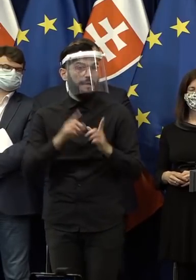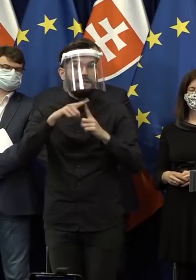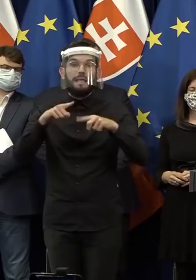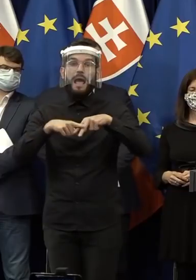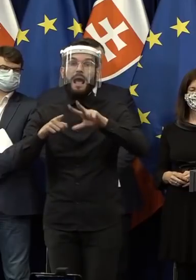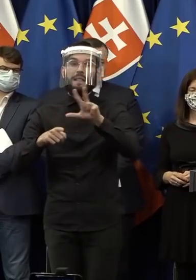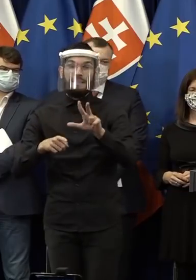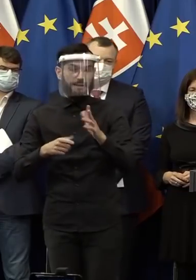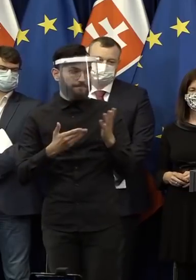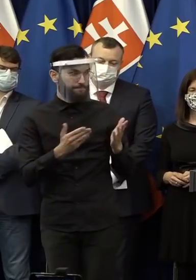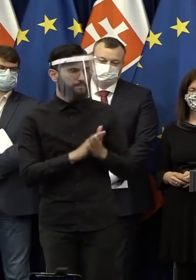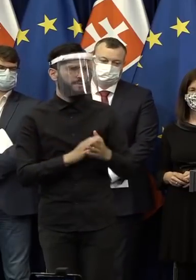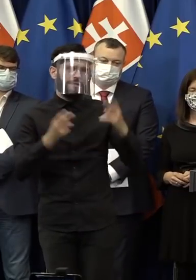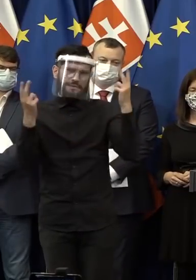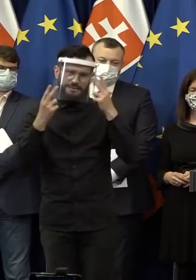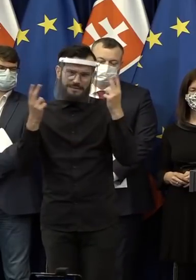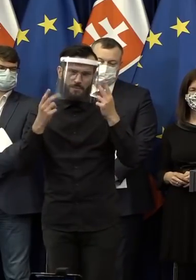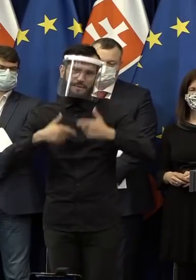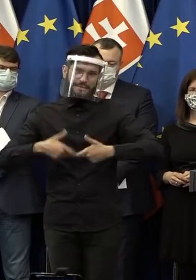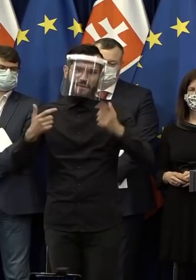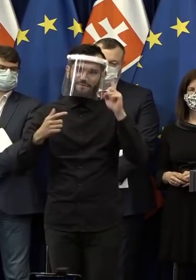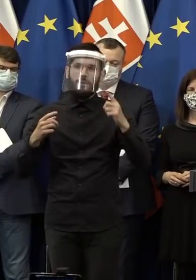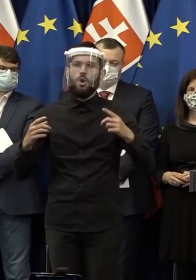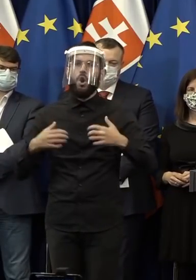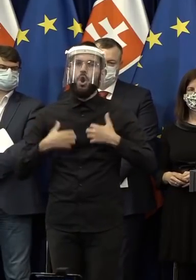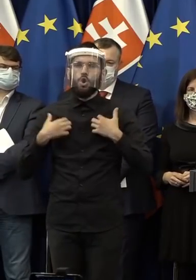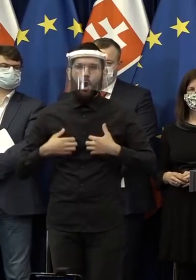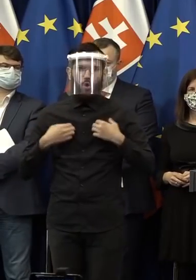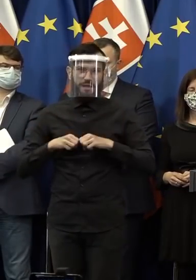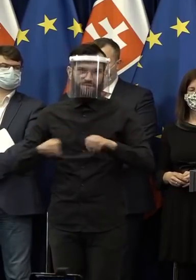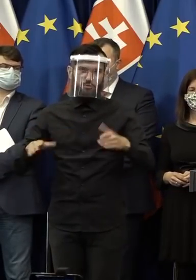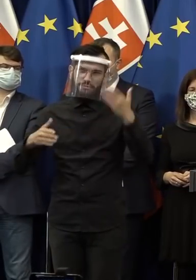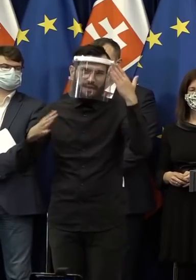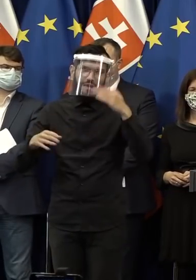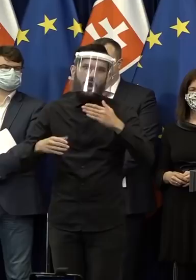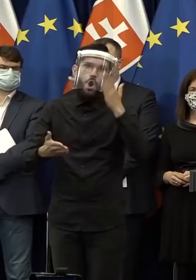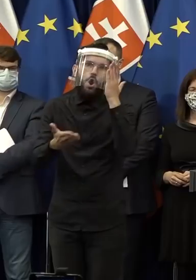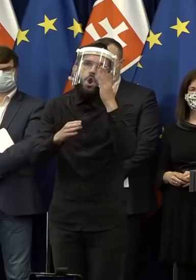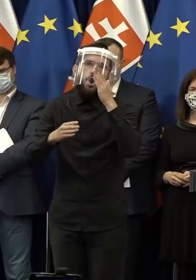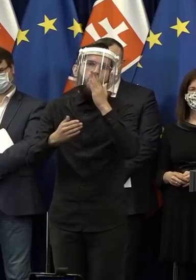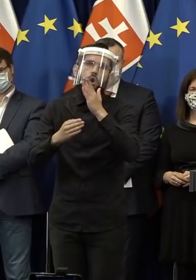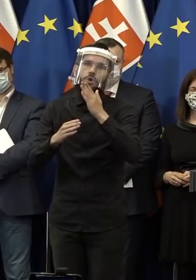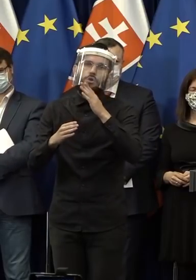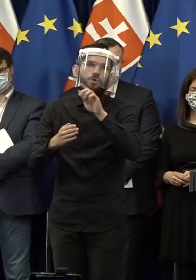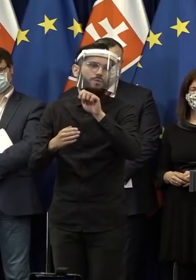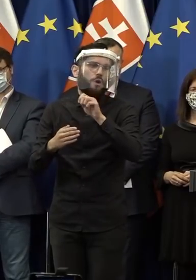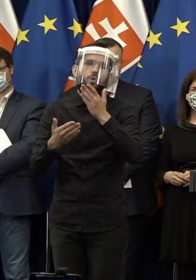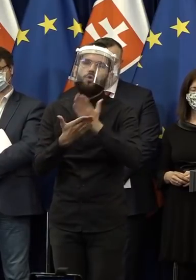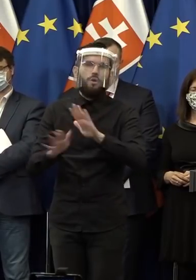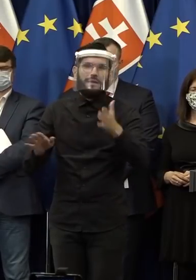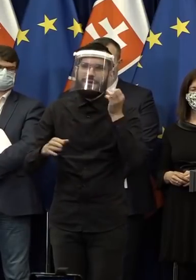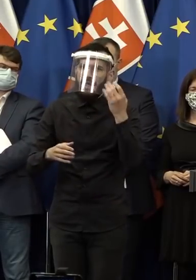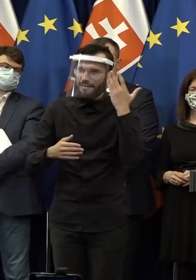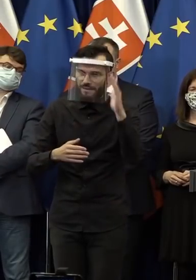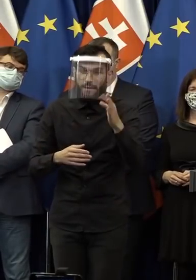Dobrý deň, Hana, Joe, na teatry. Samozrejme, je mi jasné, že koronakríza netuší nikto z nás, kedy skončí, ale ktoré z tých opatrení, respektíve kedy